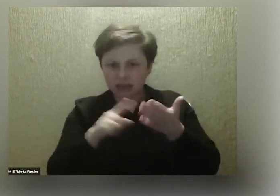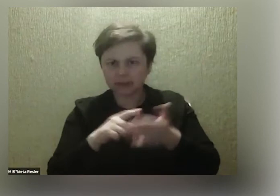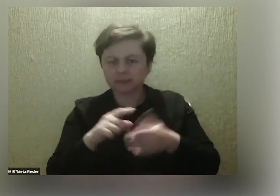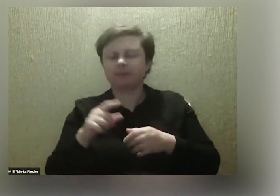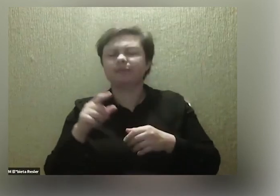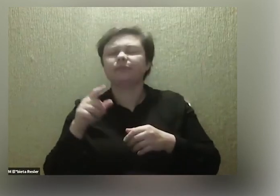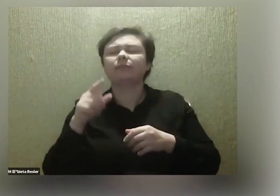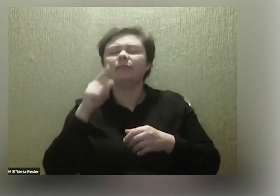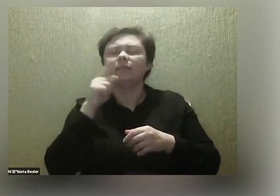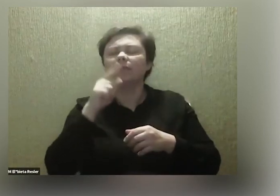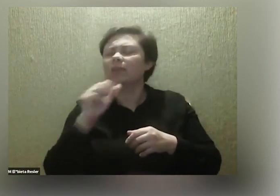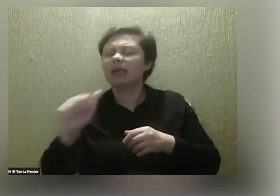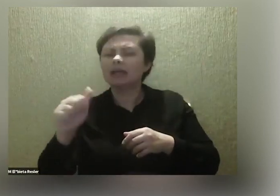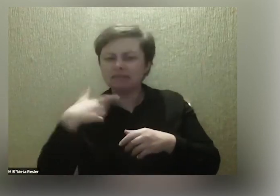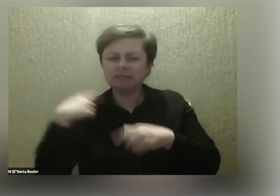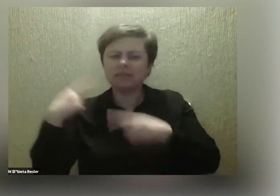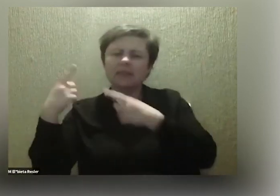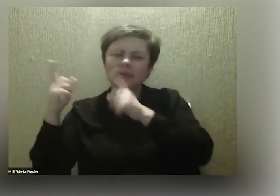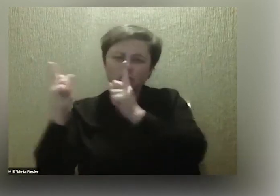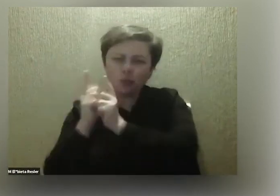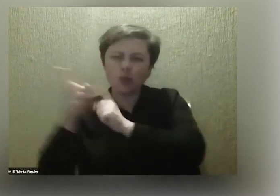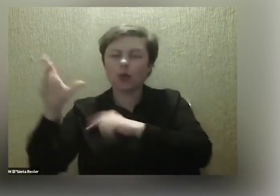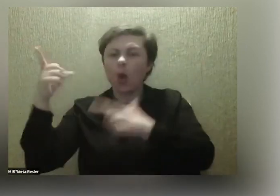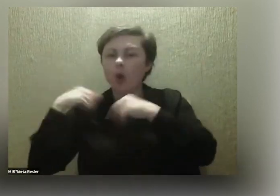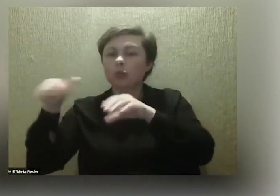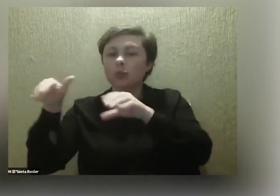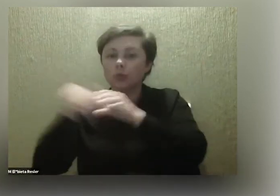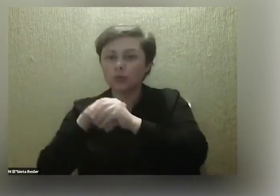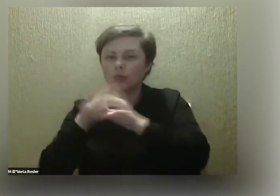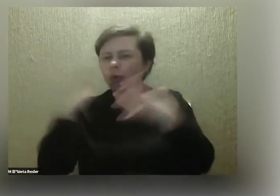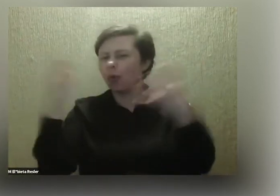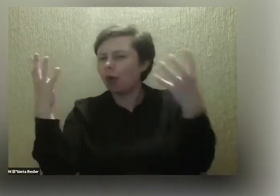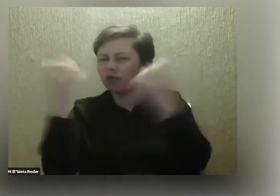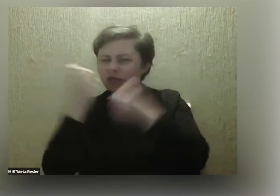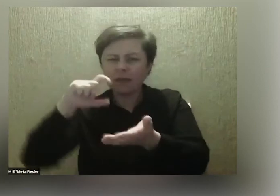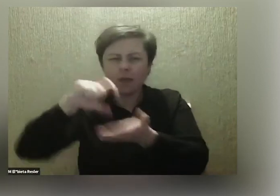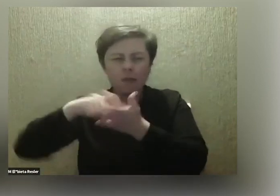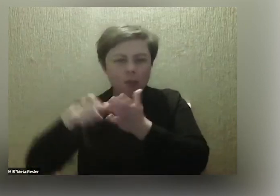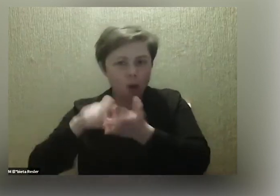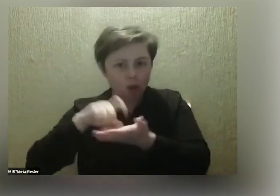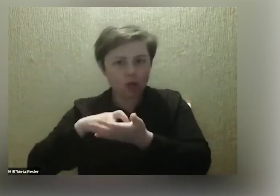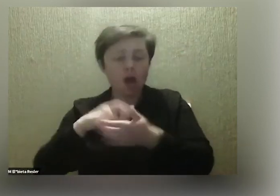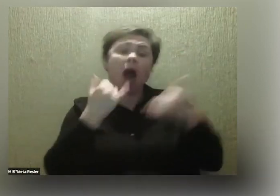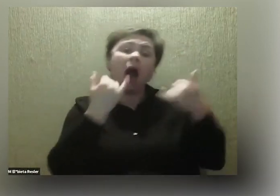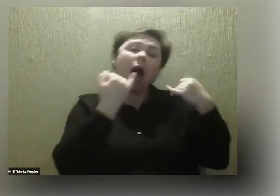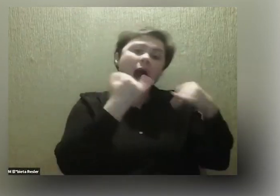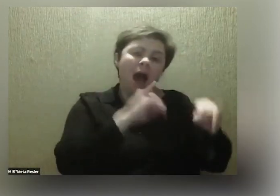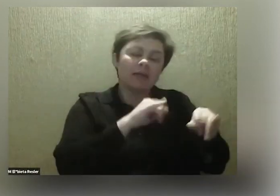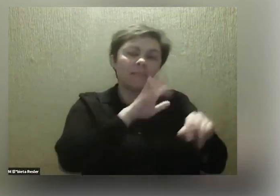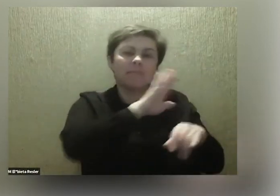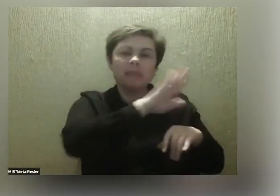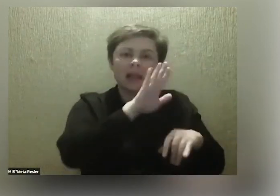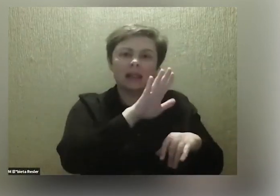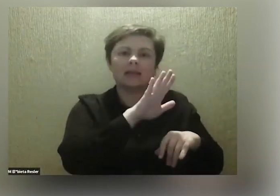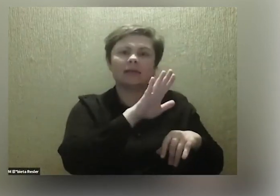razem uczestnicy byli w całkiem zaciemnionym pomieszczeniu. Innym razem mieli właśnie takie